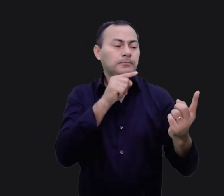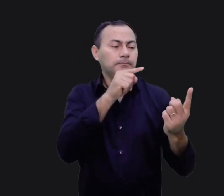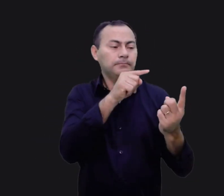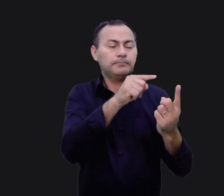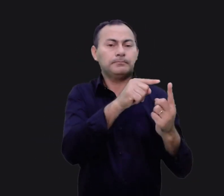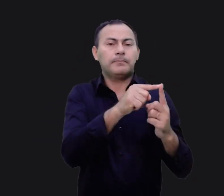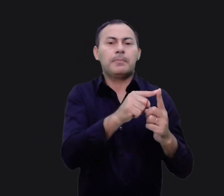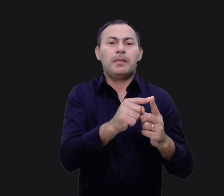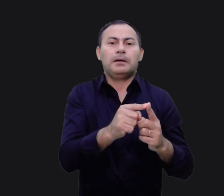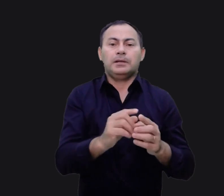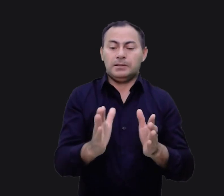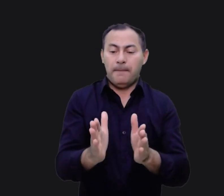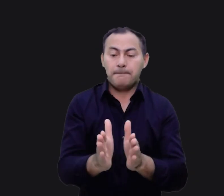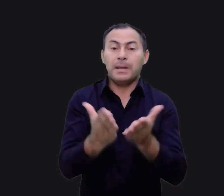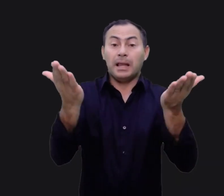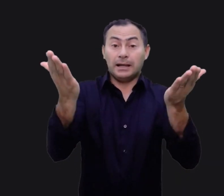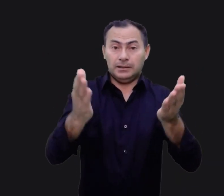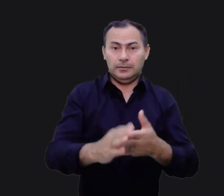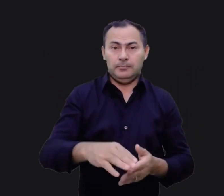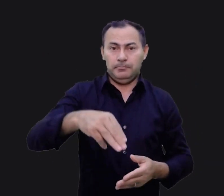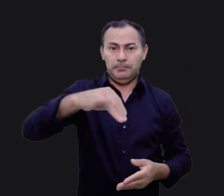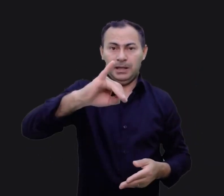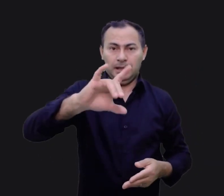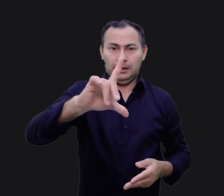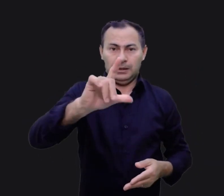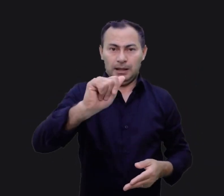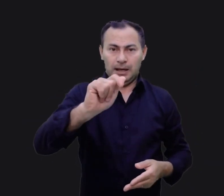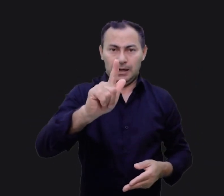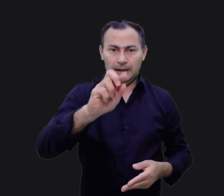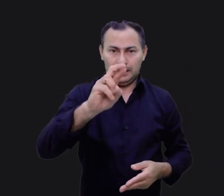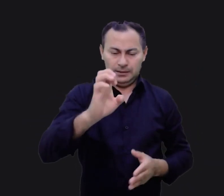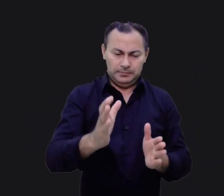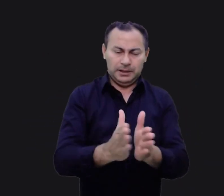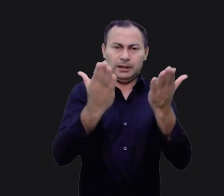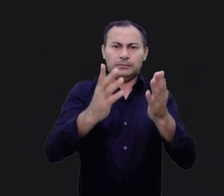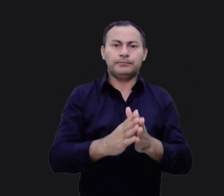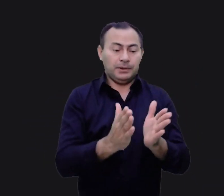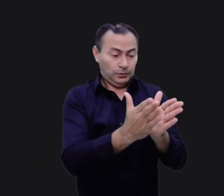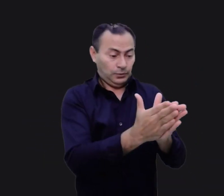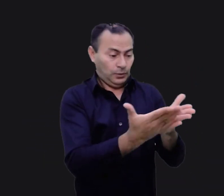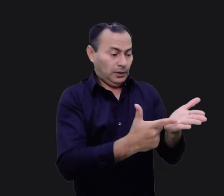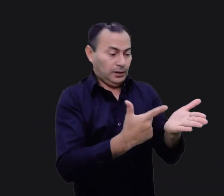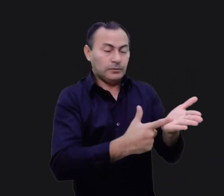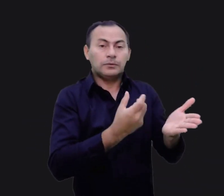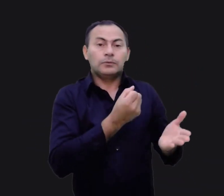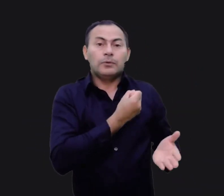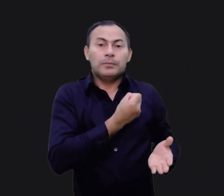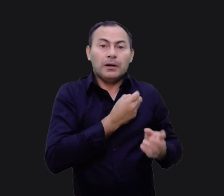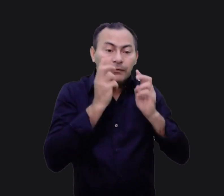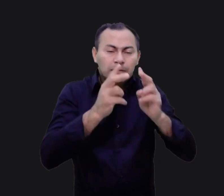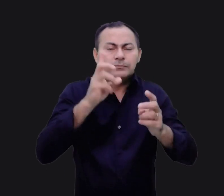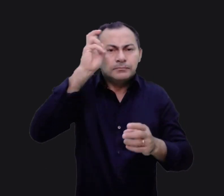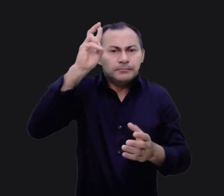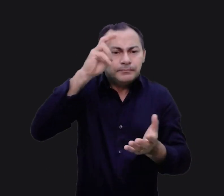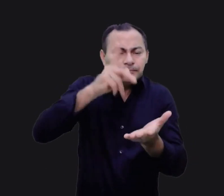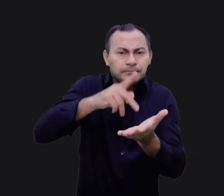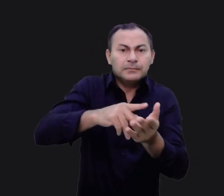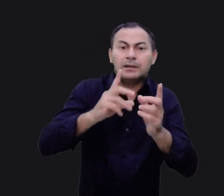propósito desse grande milagre. No livro de Números, vemos várias verdades alegóricas e